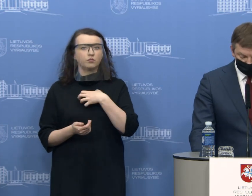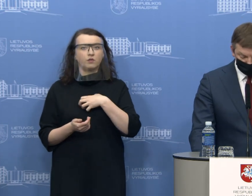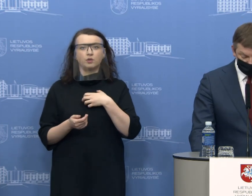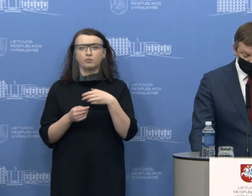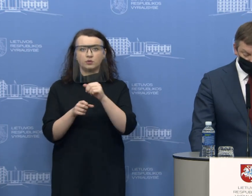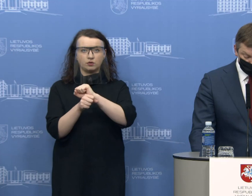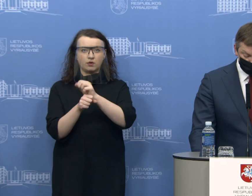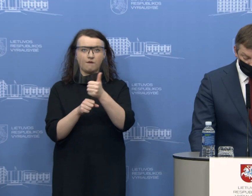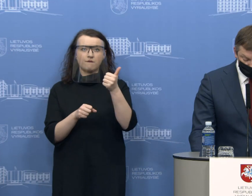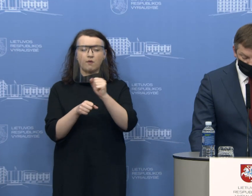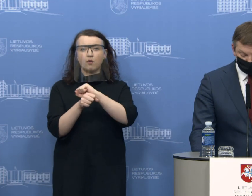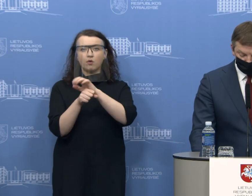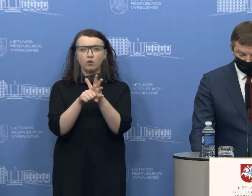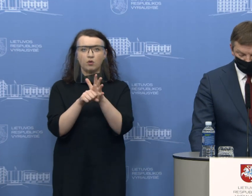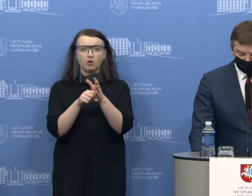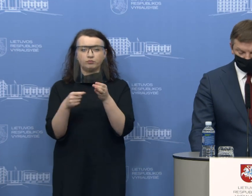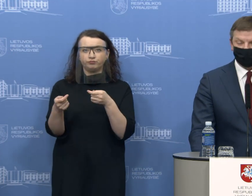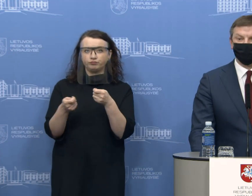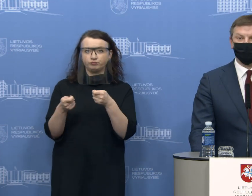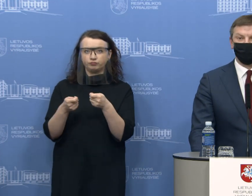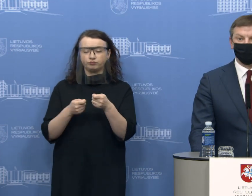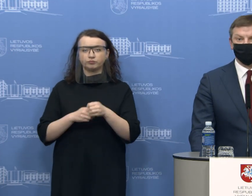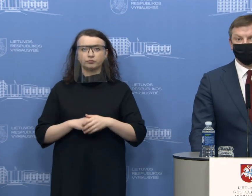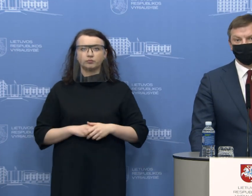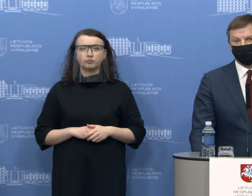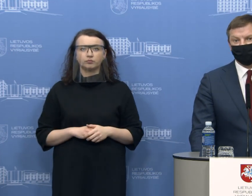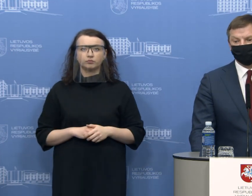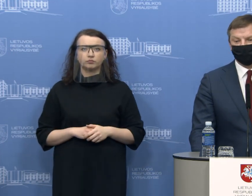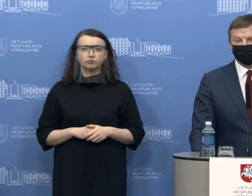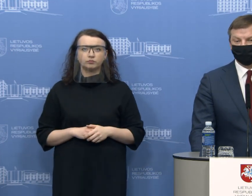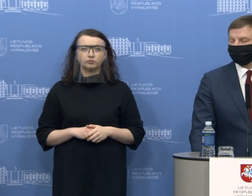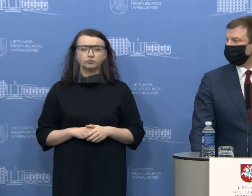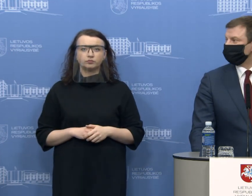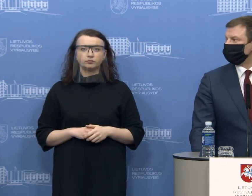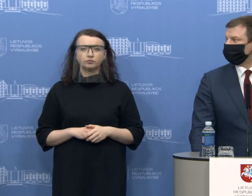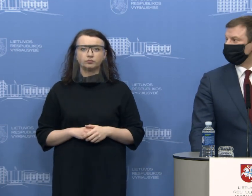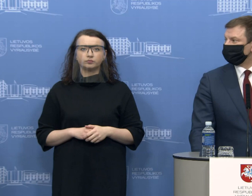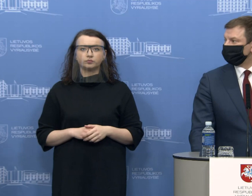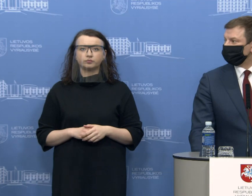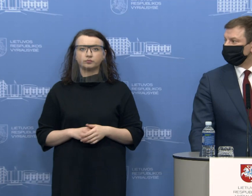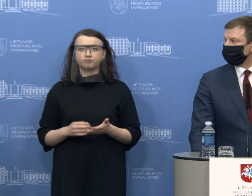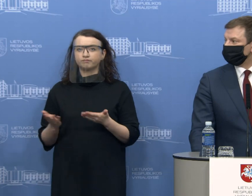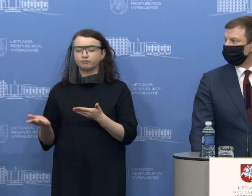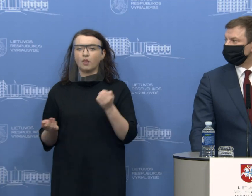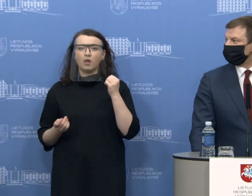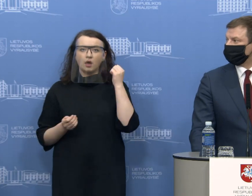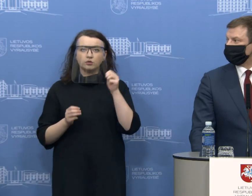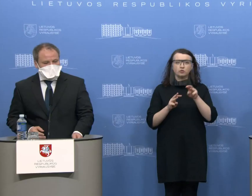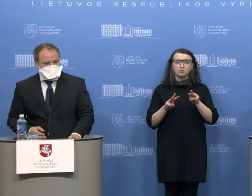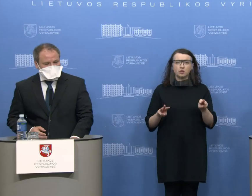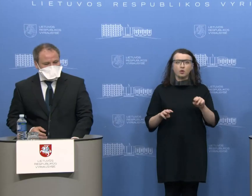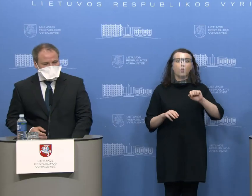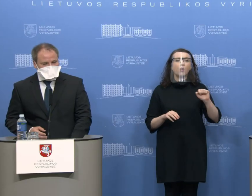pasiekmėms visuomeniai dėl virso plėtros sumažinti. Dėkuoju ministrui.